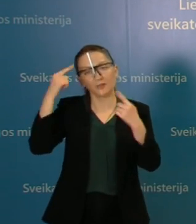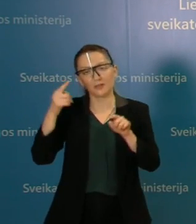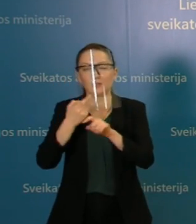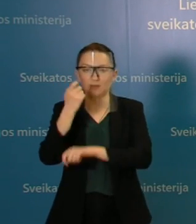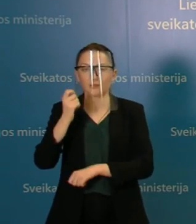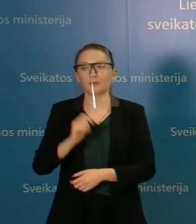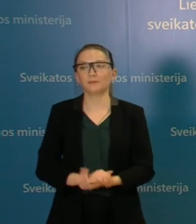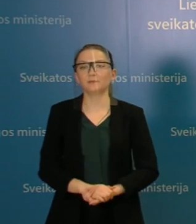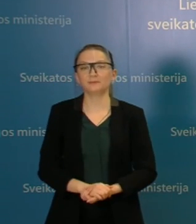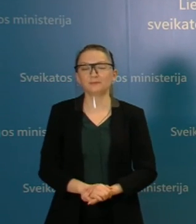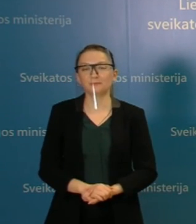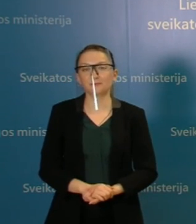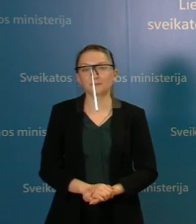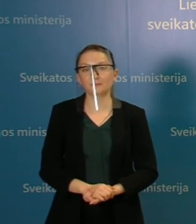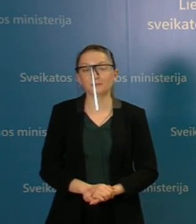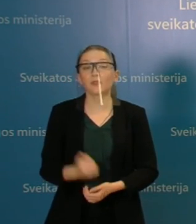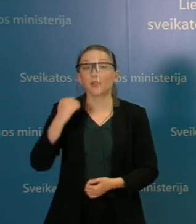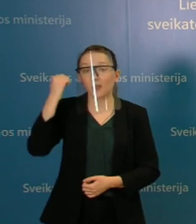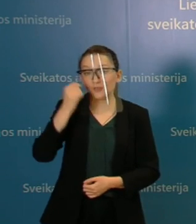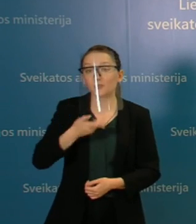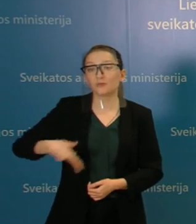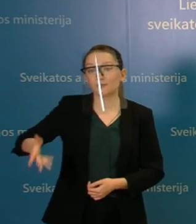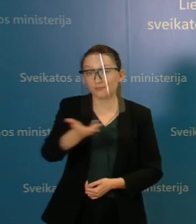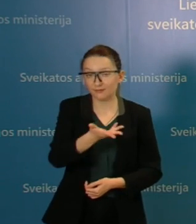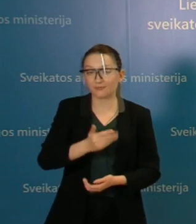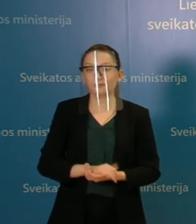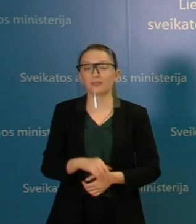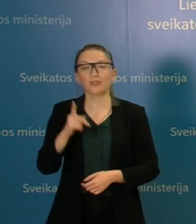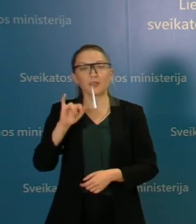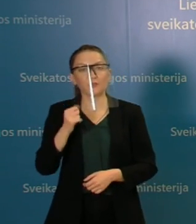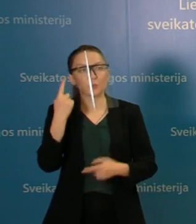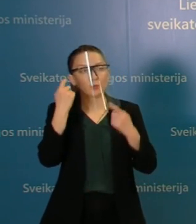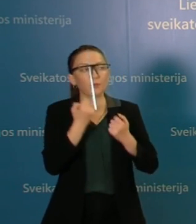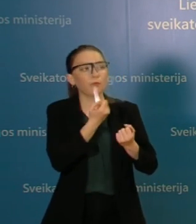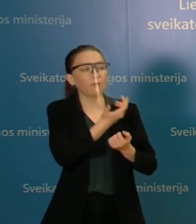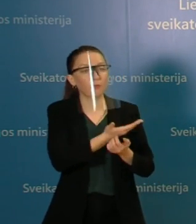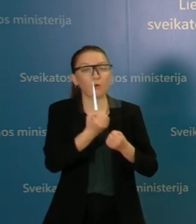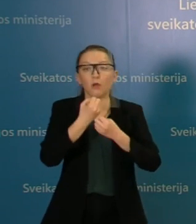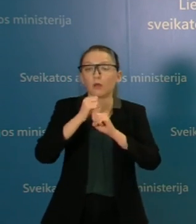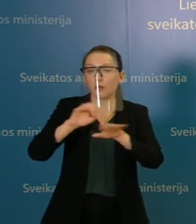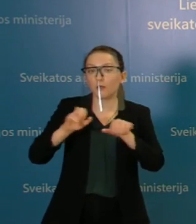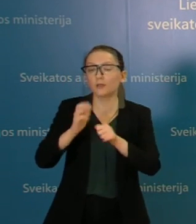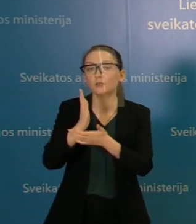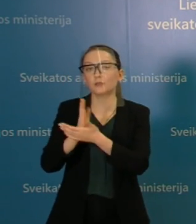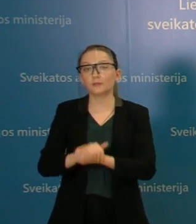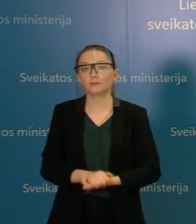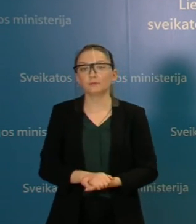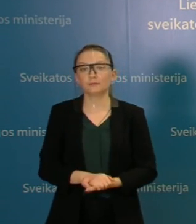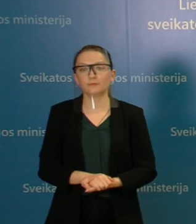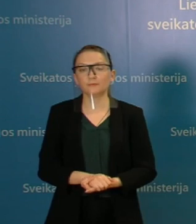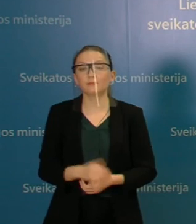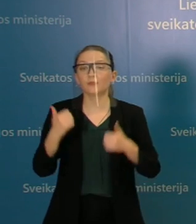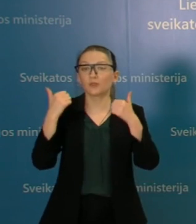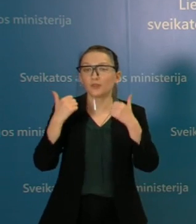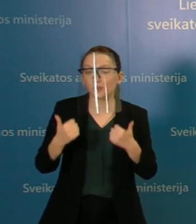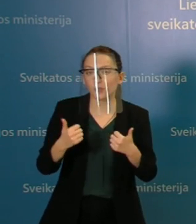Ačiū. Tai ačiū kolegoms už klausimus, Daivai už informaciją ir už atsakymus. gero